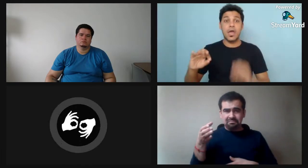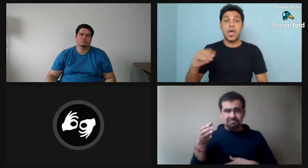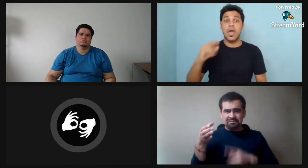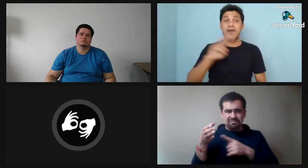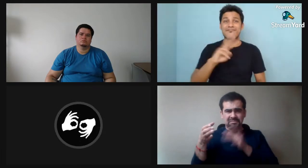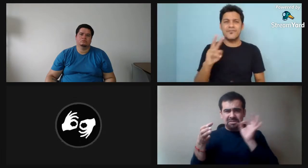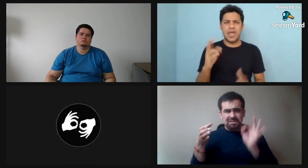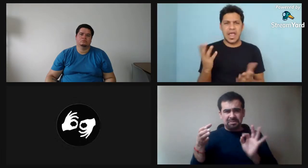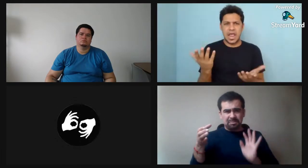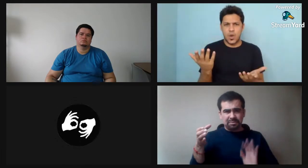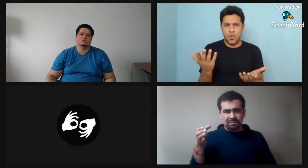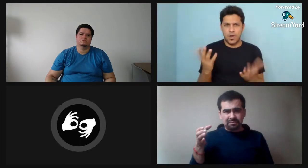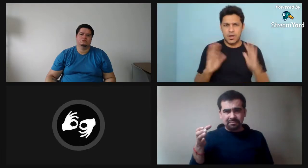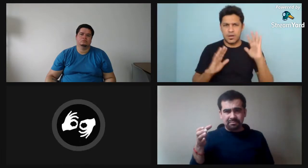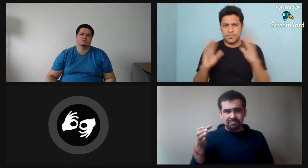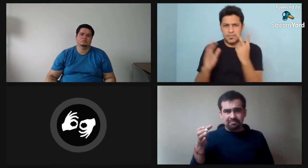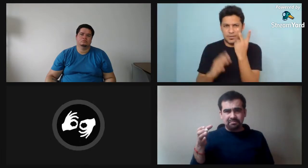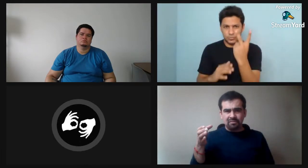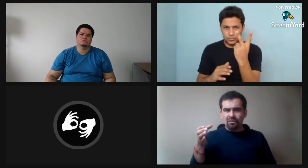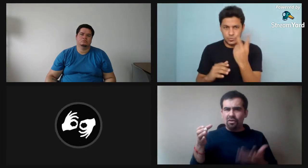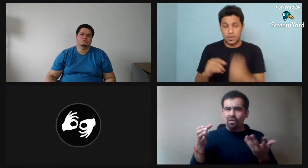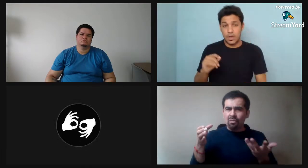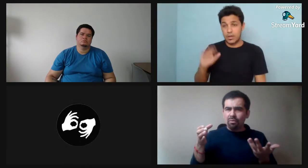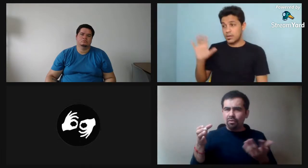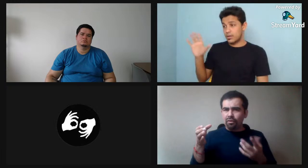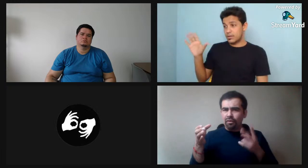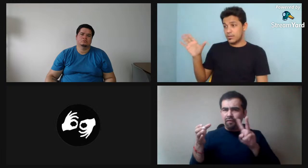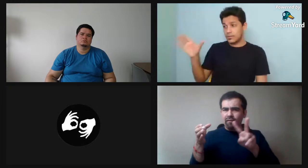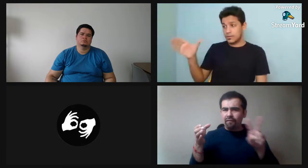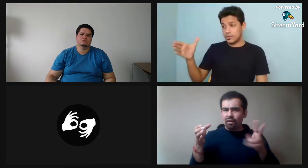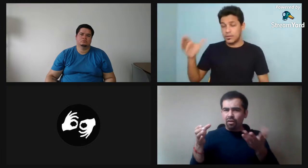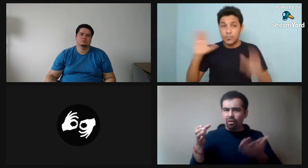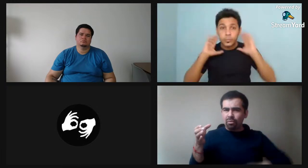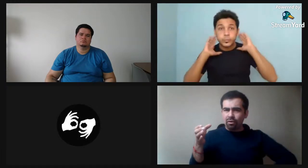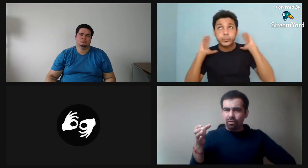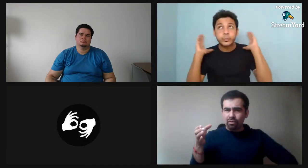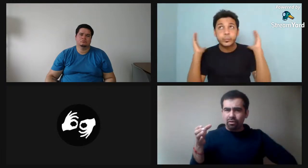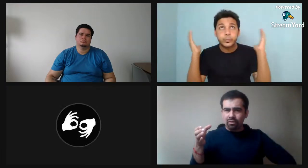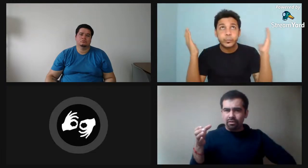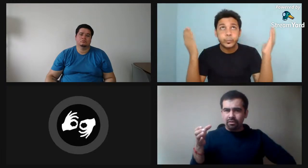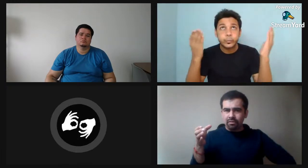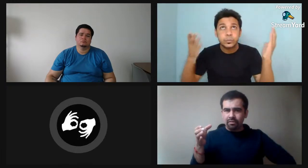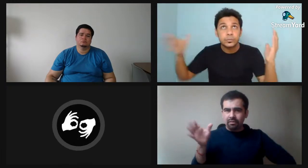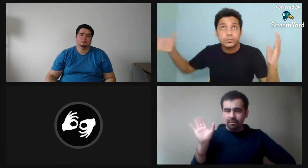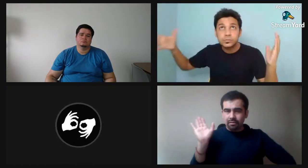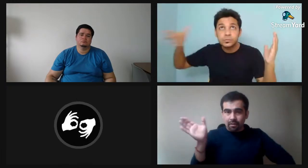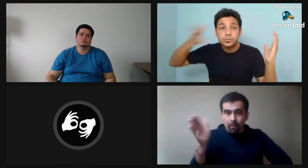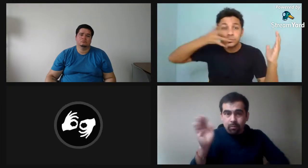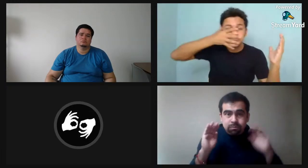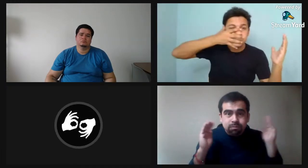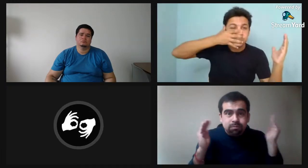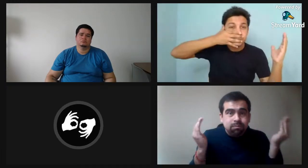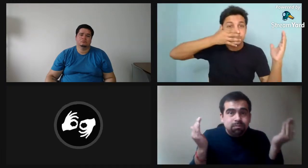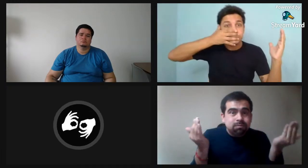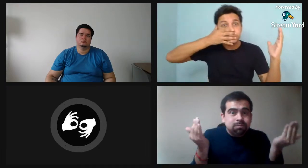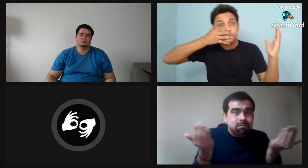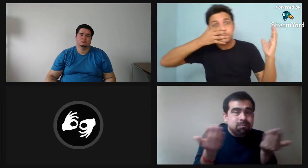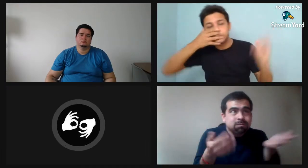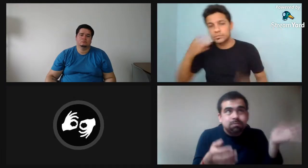por ejemplo, si yo tomo algo, ¿cómo lo haría? A través del vernáculo visual, yo podría